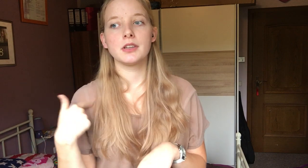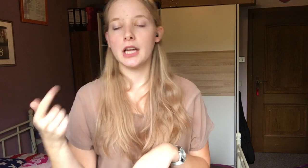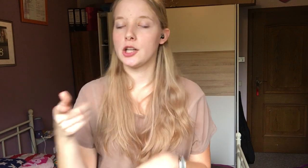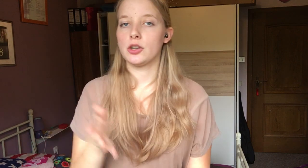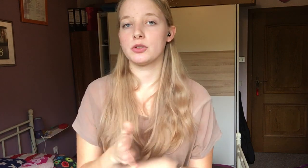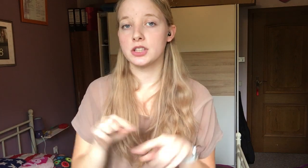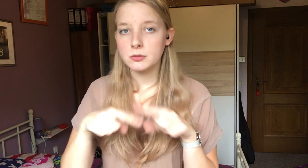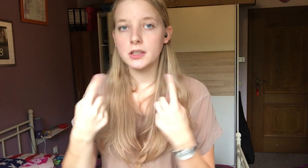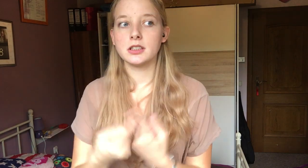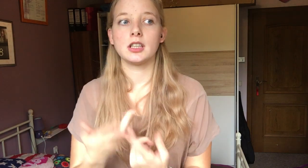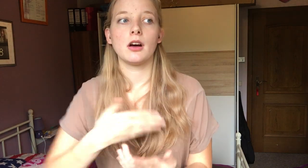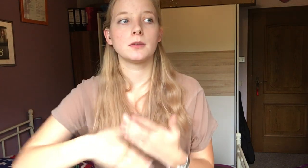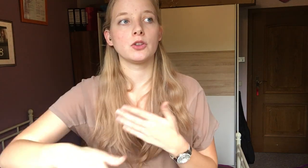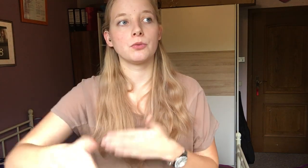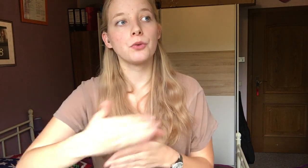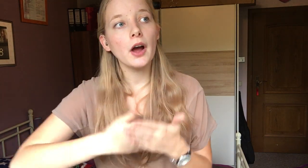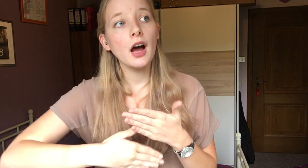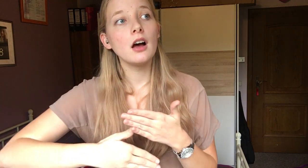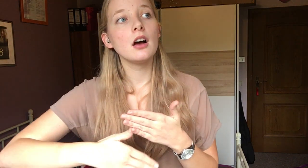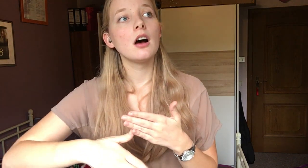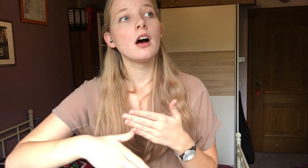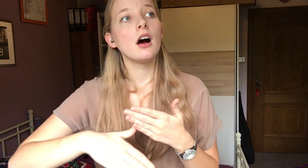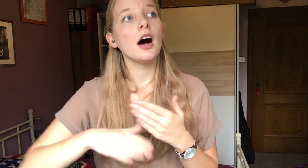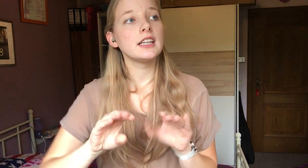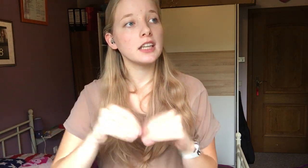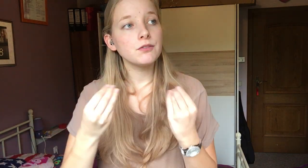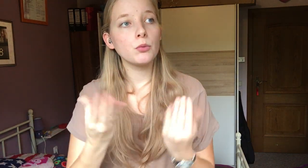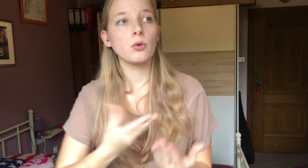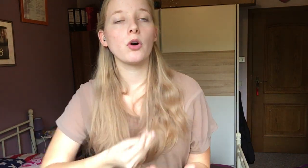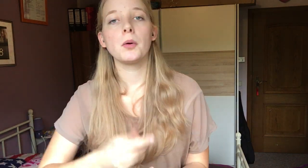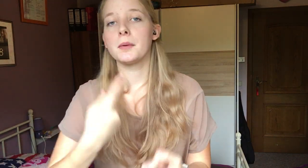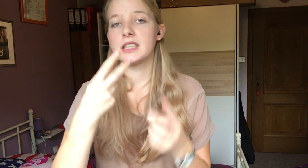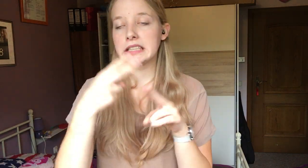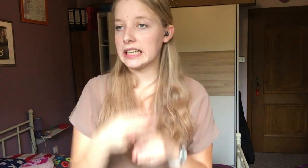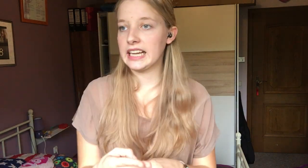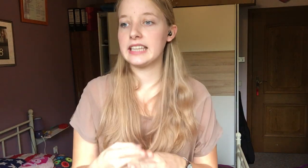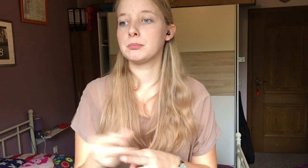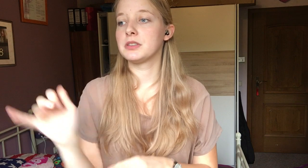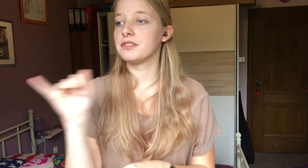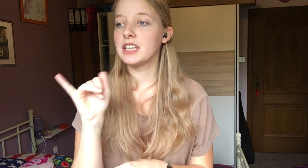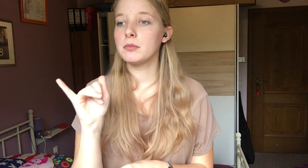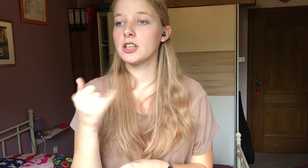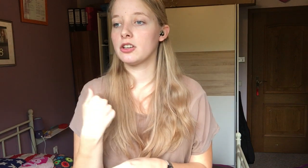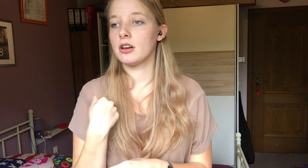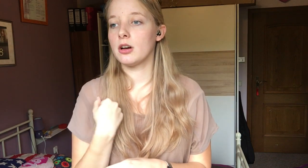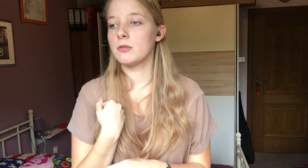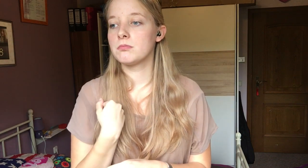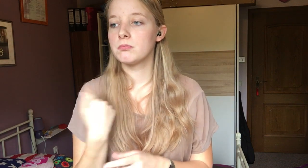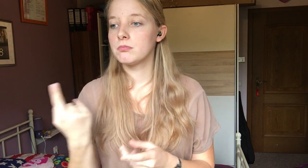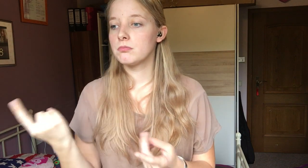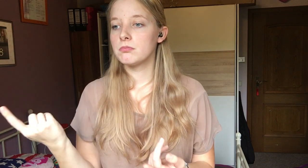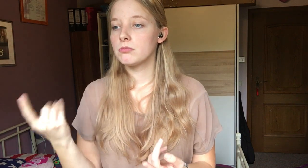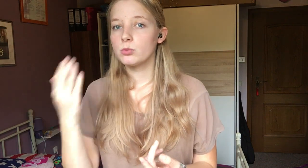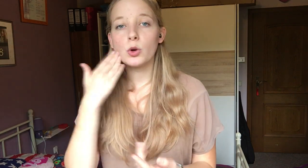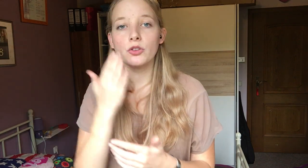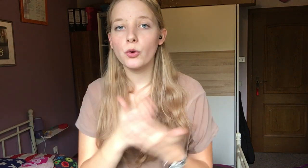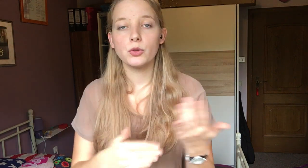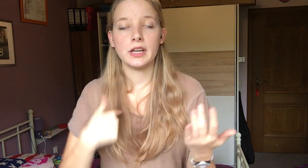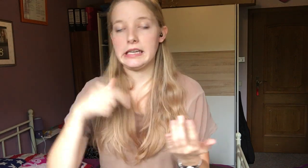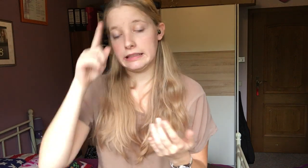beteiligt auch ein Zimmer. Das habe ich schon vorher als Info bekommen, aber den Rest, mit wem ich noch eine Wohnung teile,